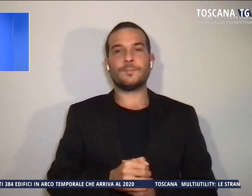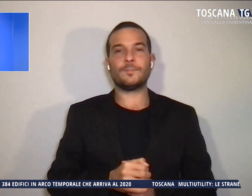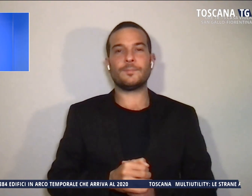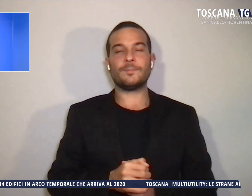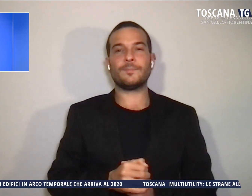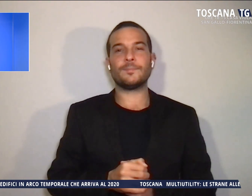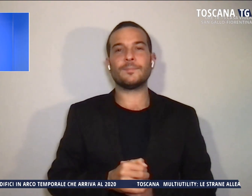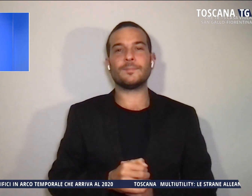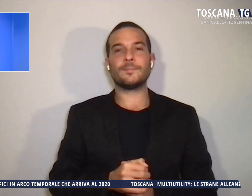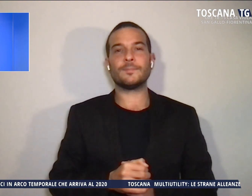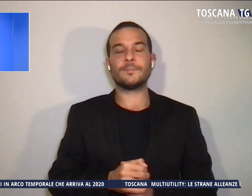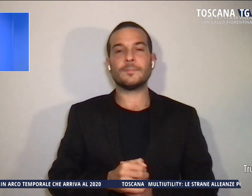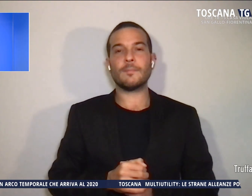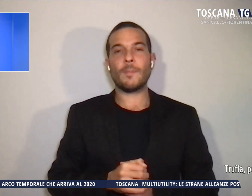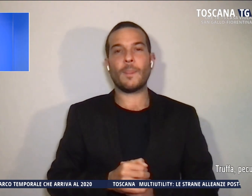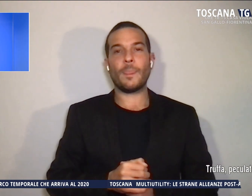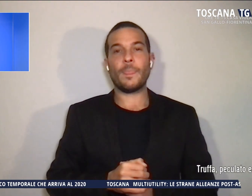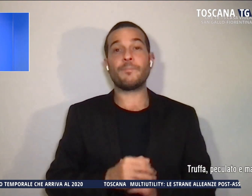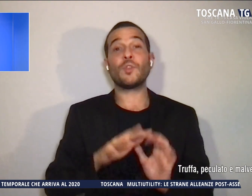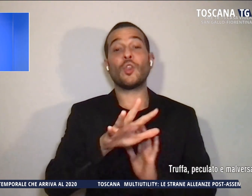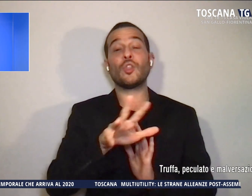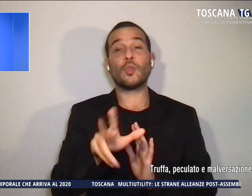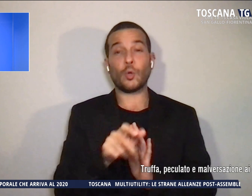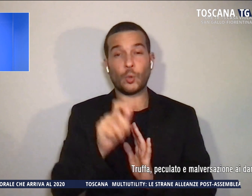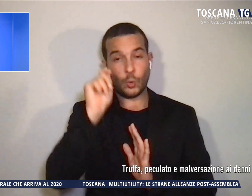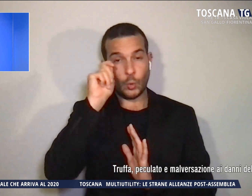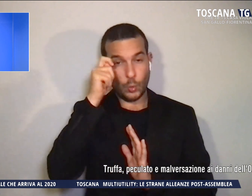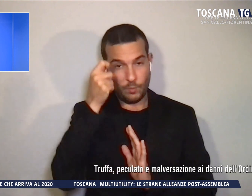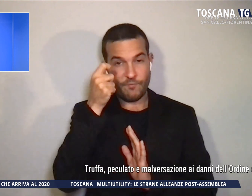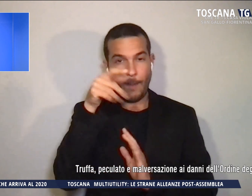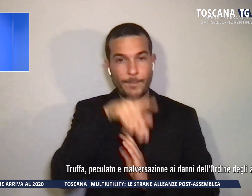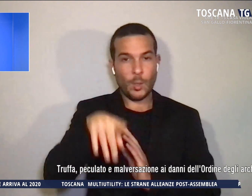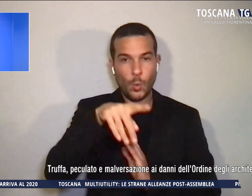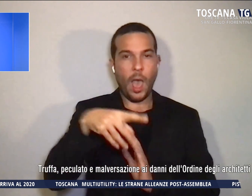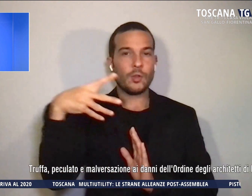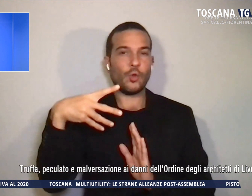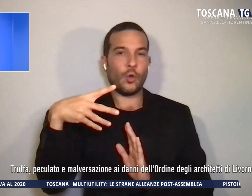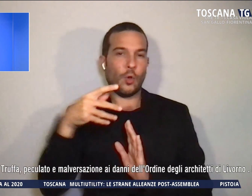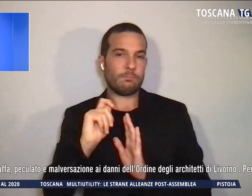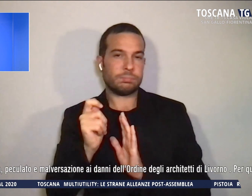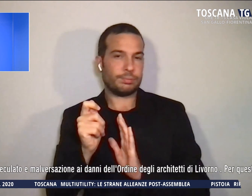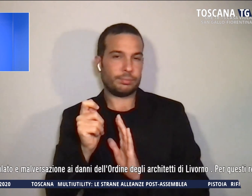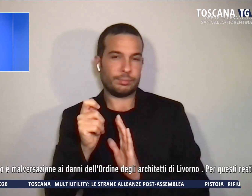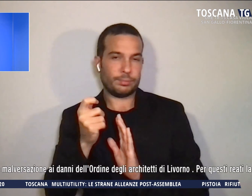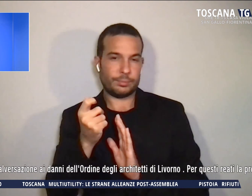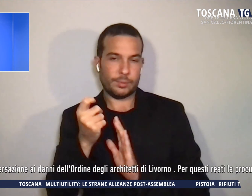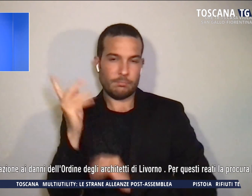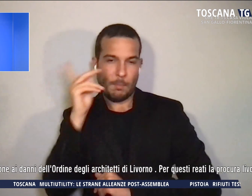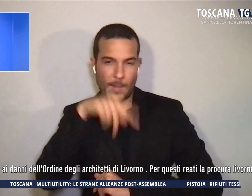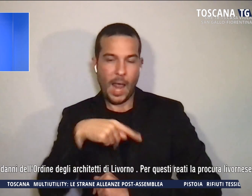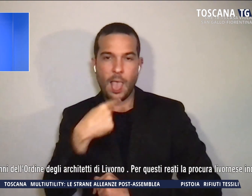Truffa, peculato e malversazione ai danni dell'Ordine degli Architetti di Livorno.